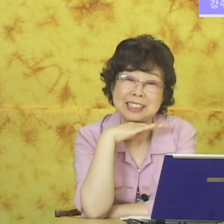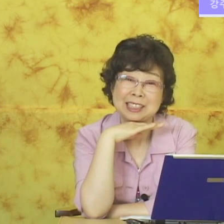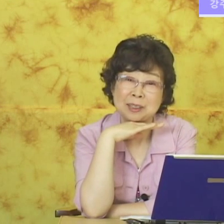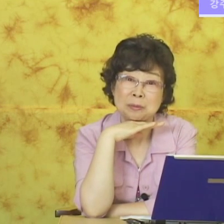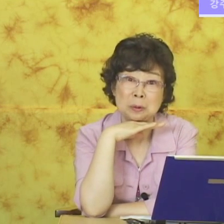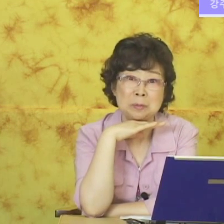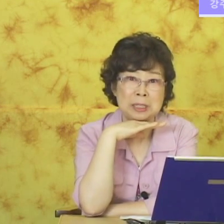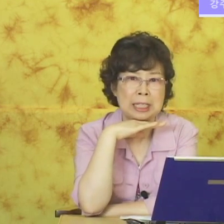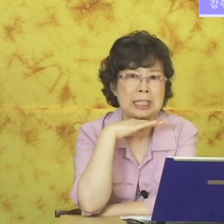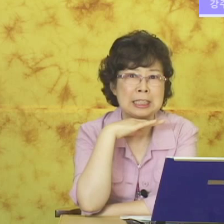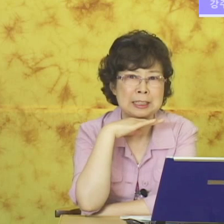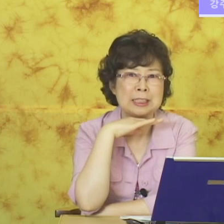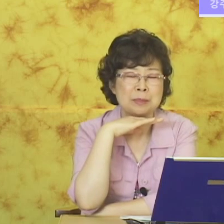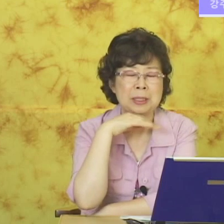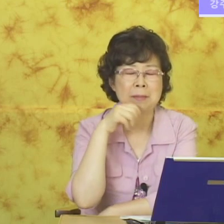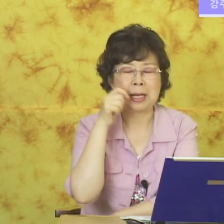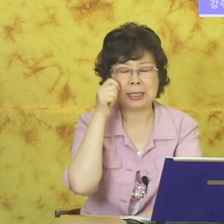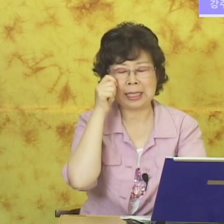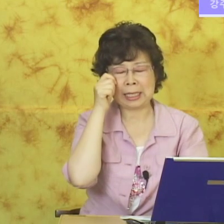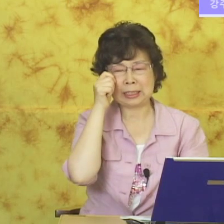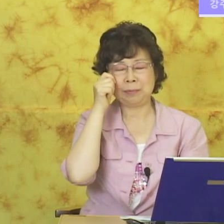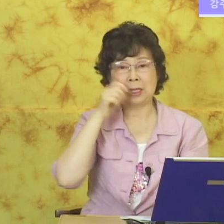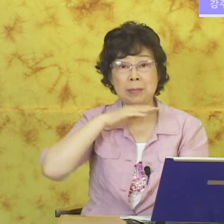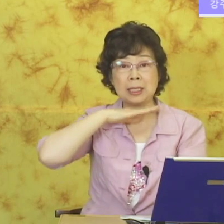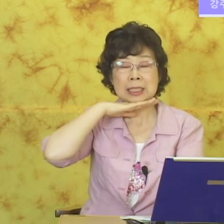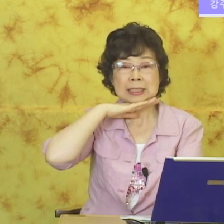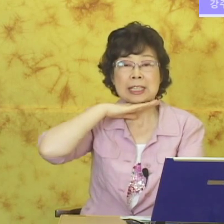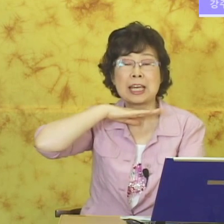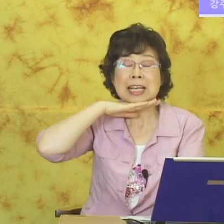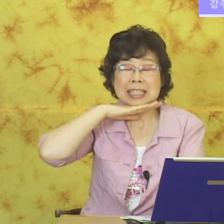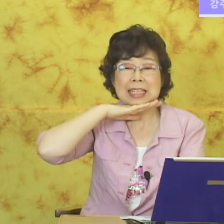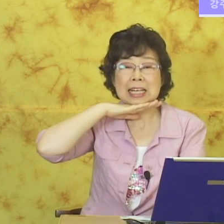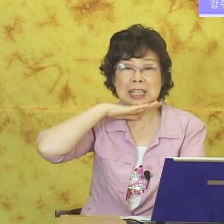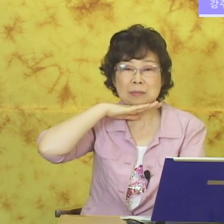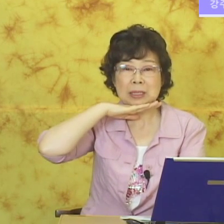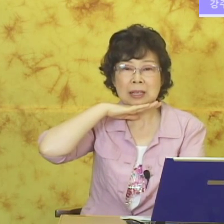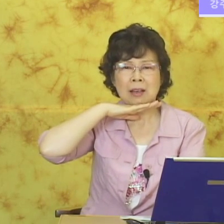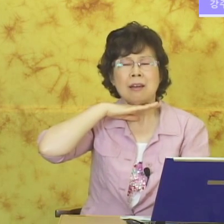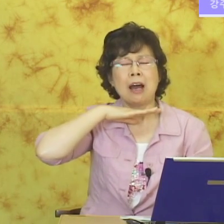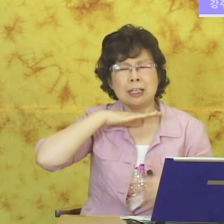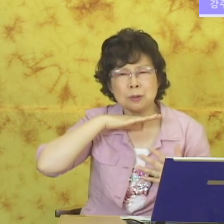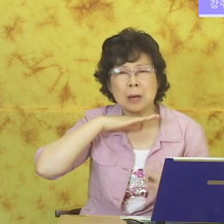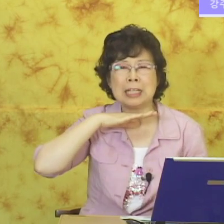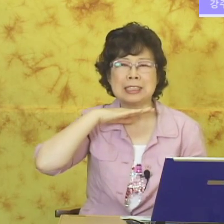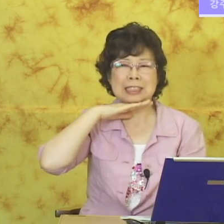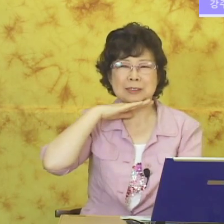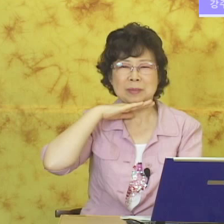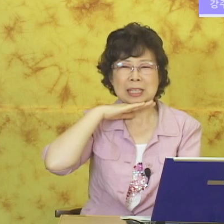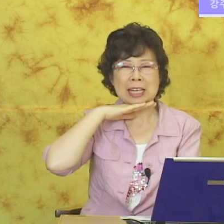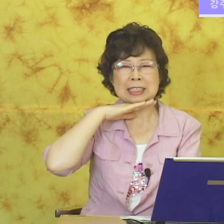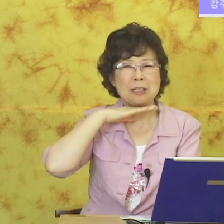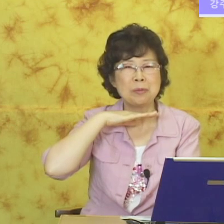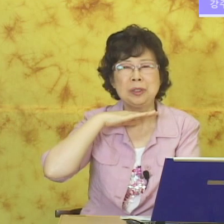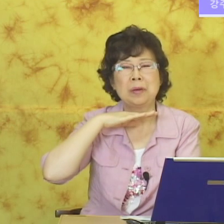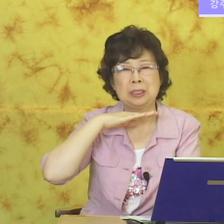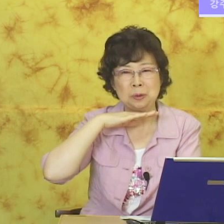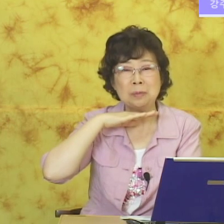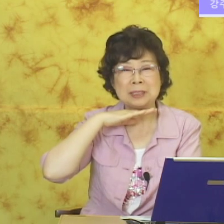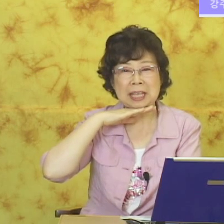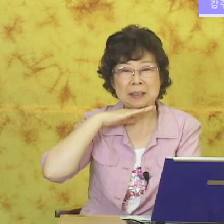어르신들 보시면 야단하십니다만 기다리다입니다. 아주 많이 쓰는 겁니다. 사용빈도가 아주 높은 거예요.